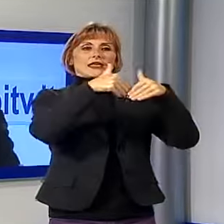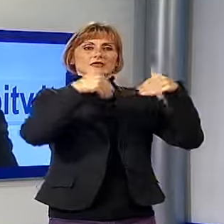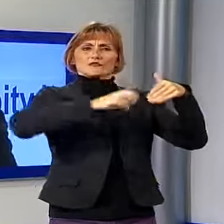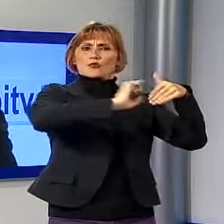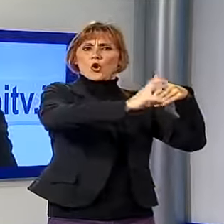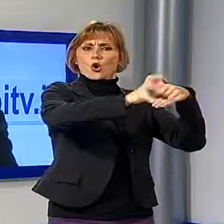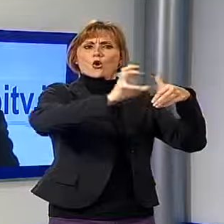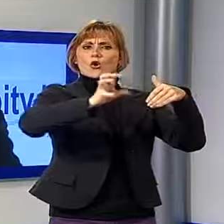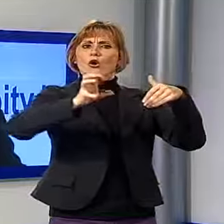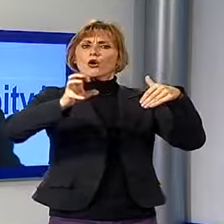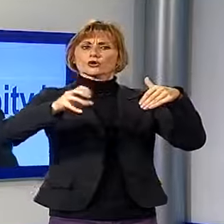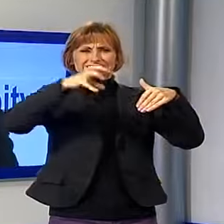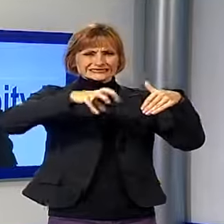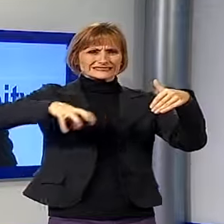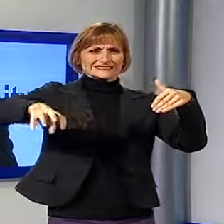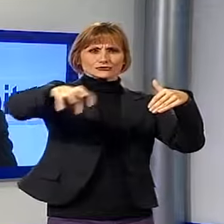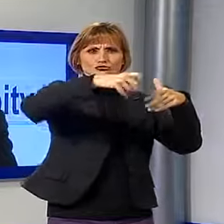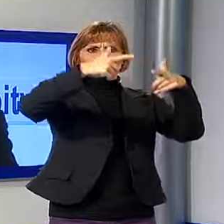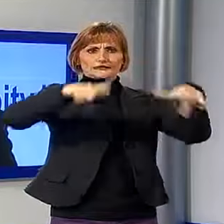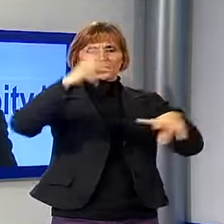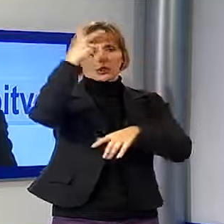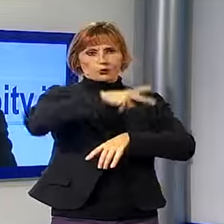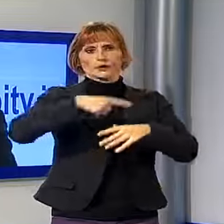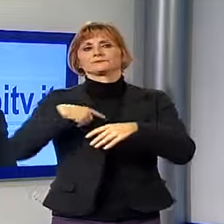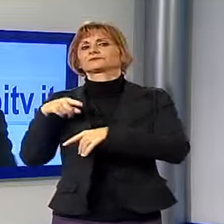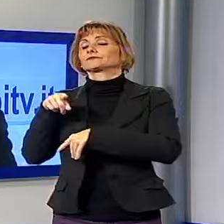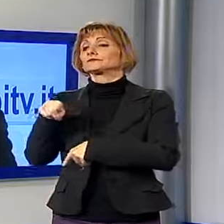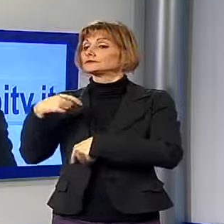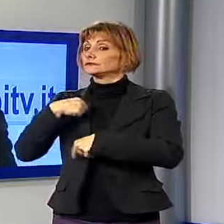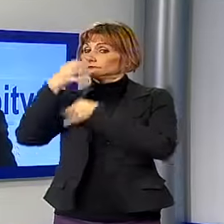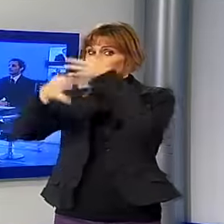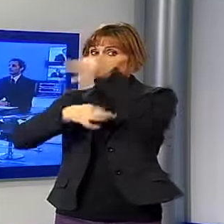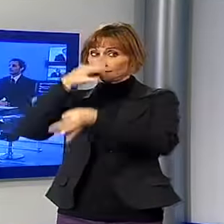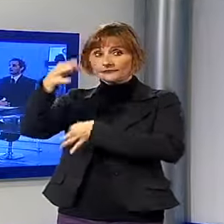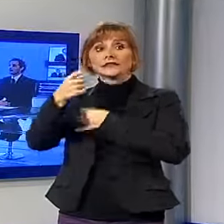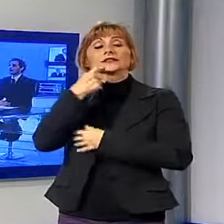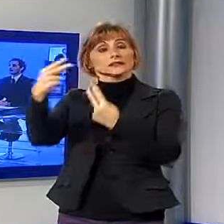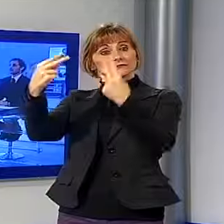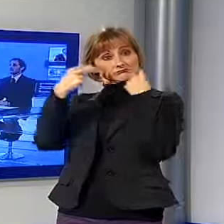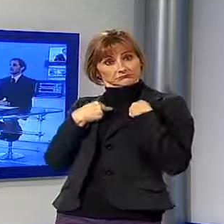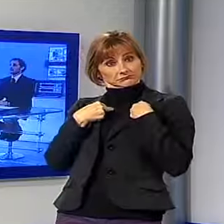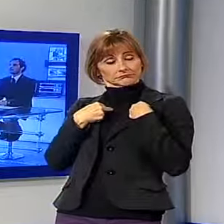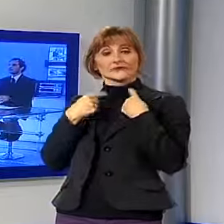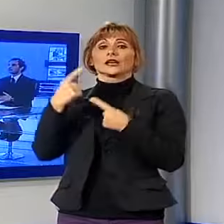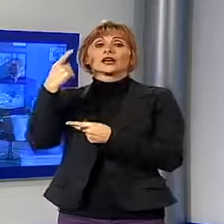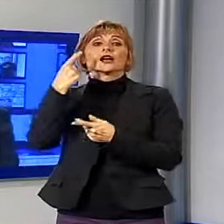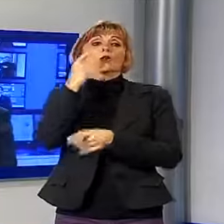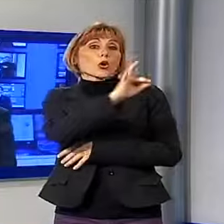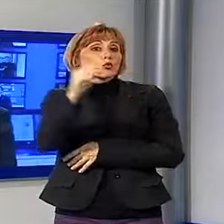sono sparse per tutta la città. Ecco, lo spieghiamo a chi ci sta guardando che magari non lo sa, perché magari ancora non ha approfondito sul